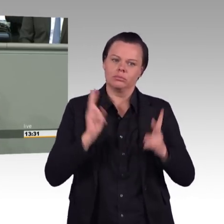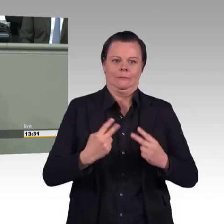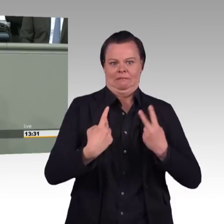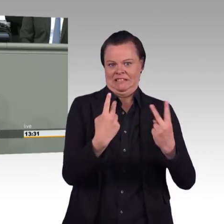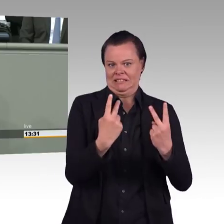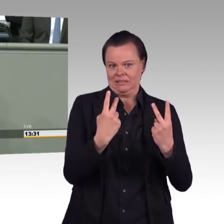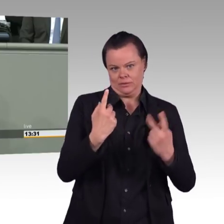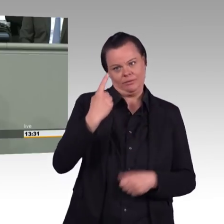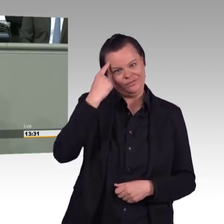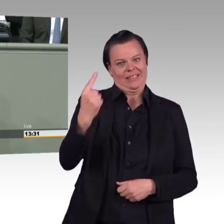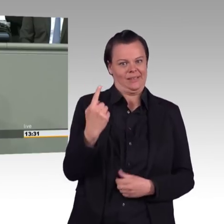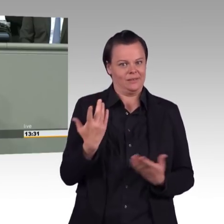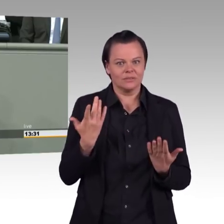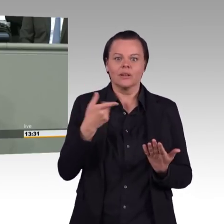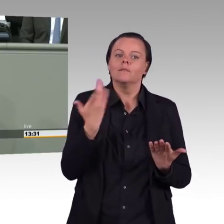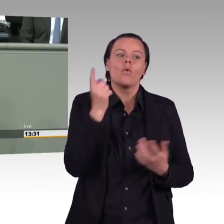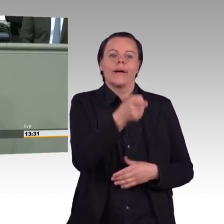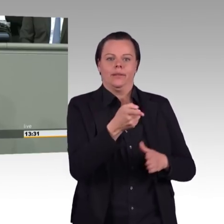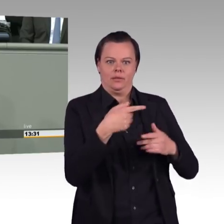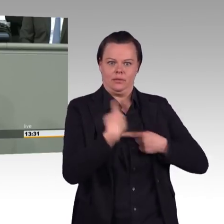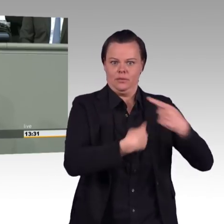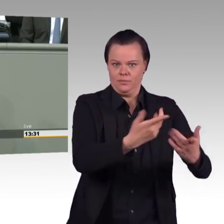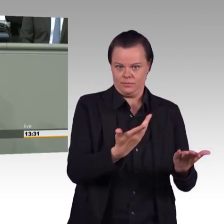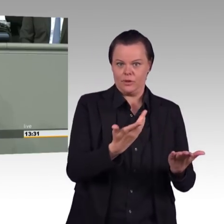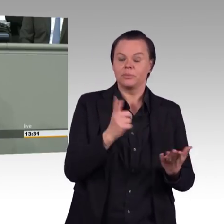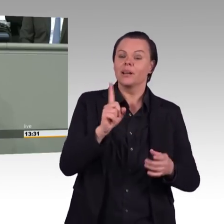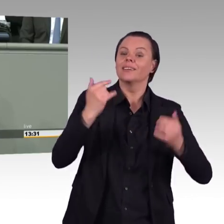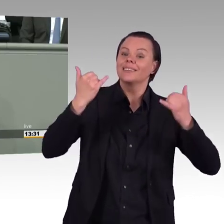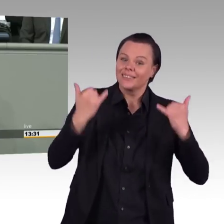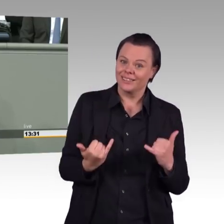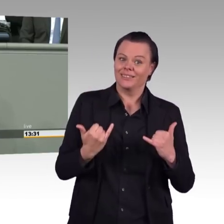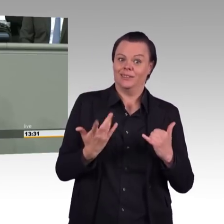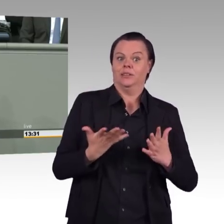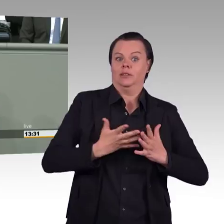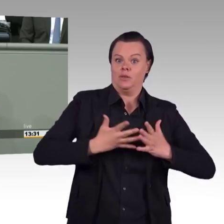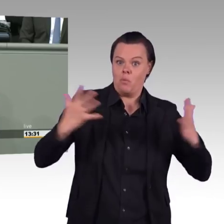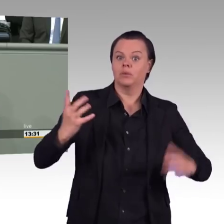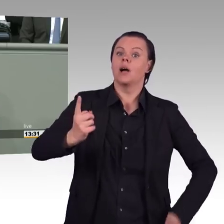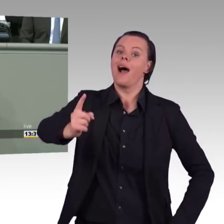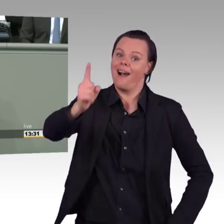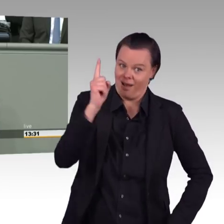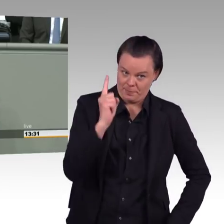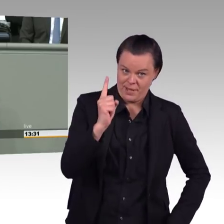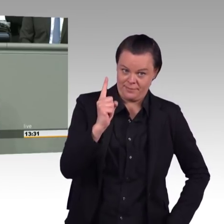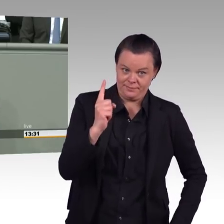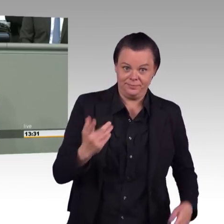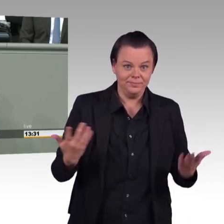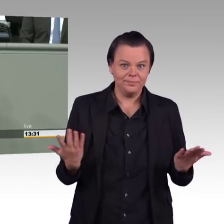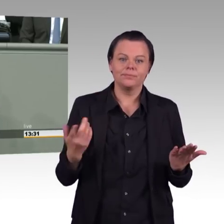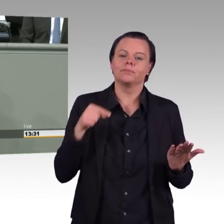Seite genauer angucken, also nämlich die Erzeugerseite. Also Energie wird ja nicht erzeugt, sondern umgewandelt. Also die Erzeugerseite, sage ich jetzt mal. Und